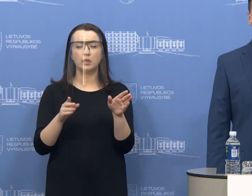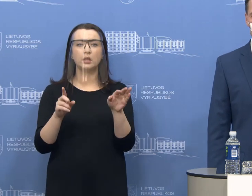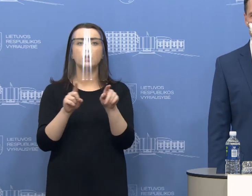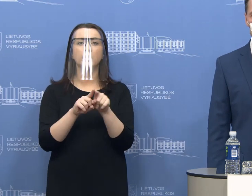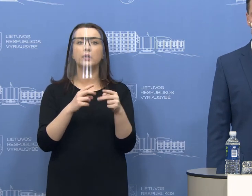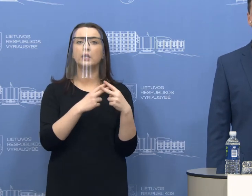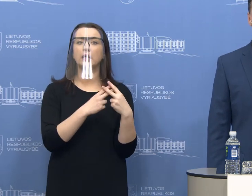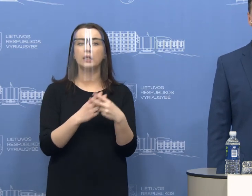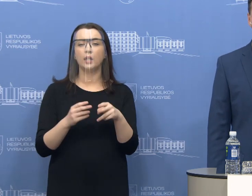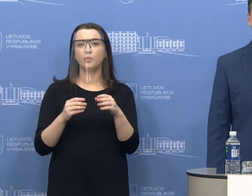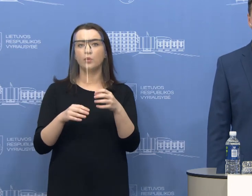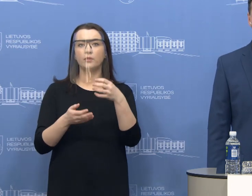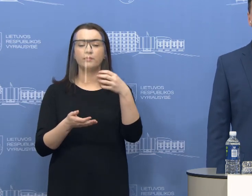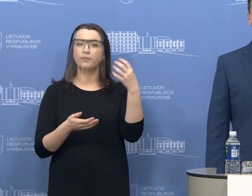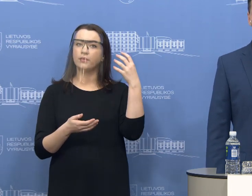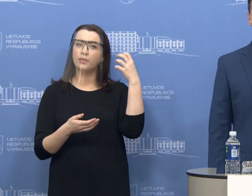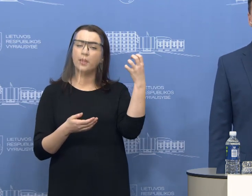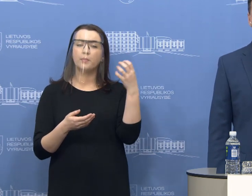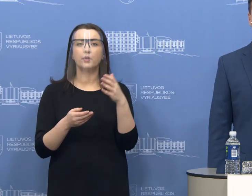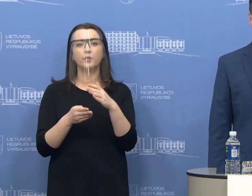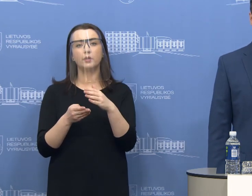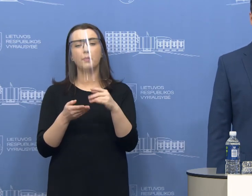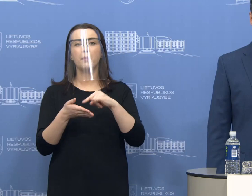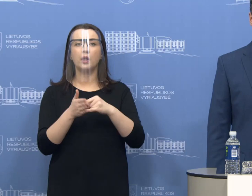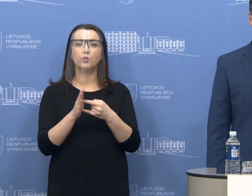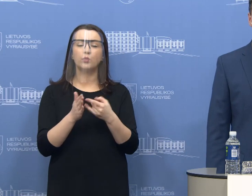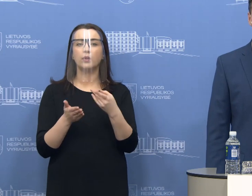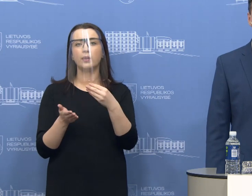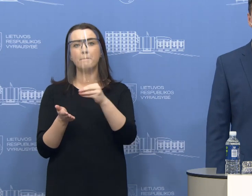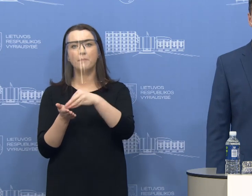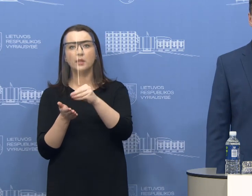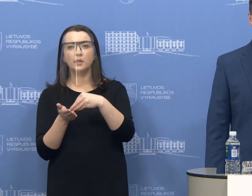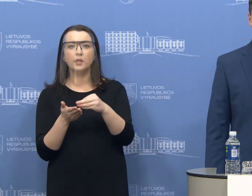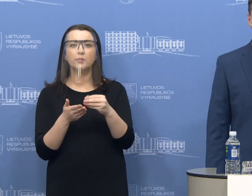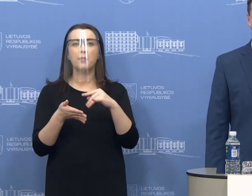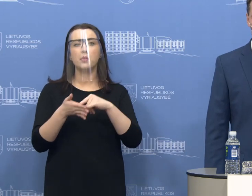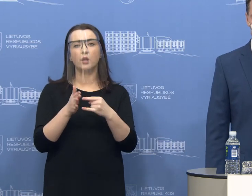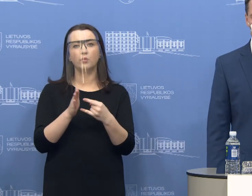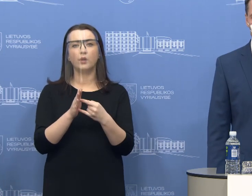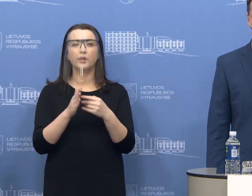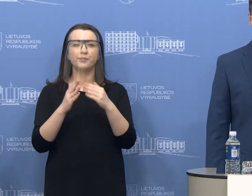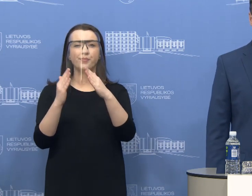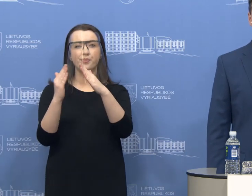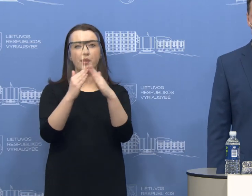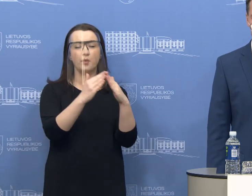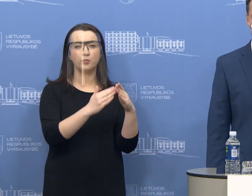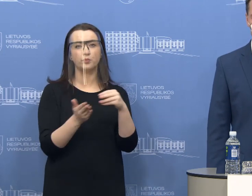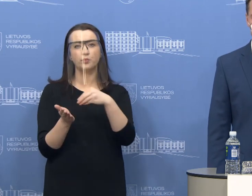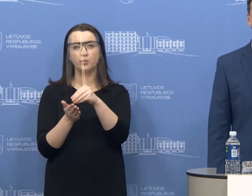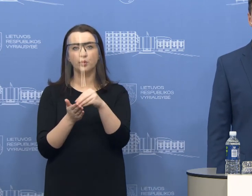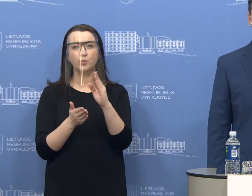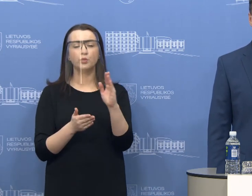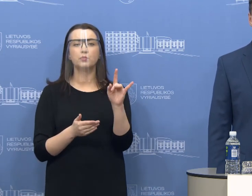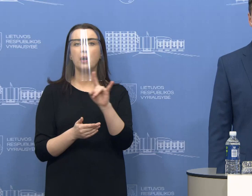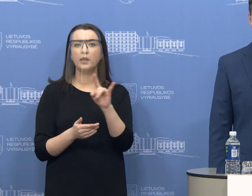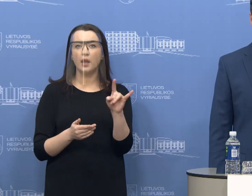departamentas vykdo pirkimą, pirks kontenerinius namelius, tai bus iki 100 vietų, jie irgi bus patalpinti